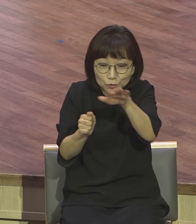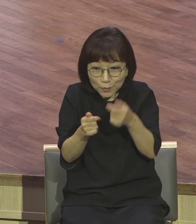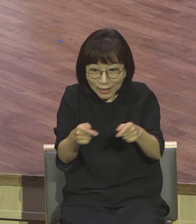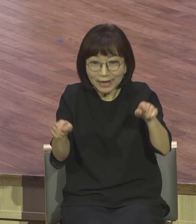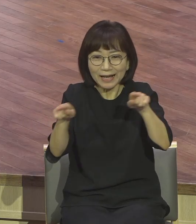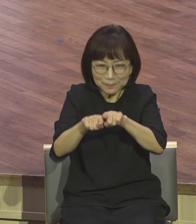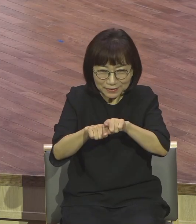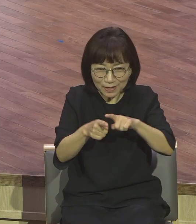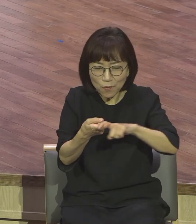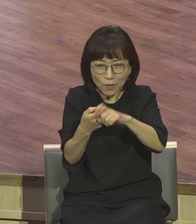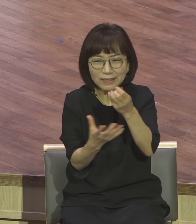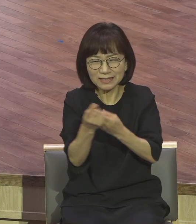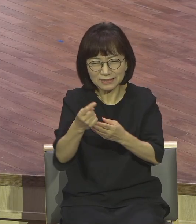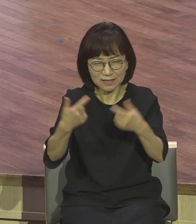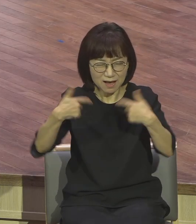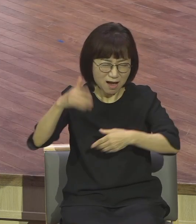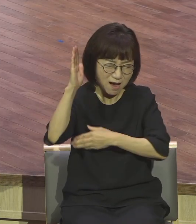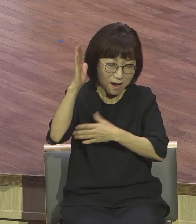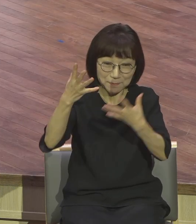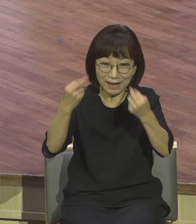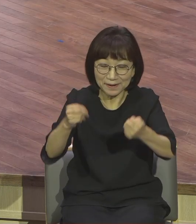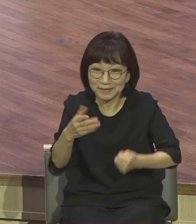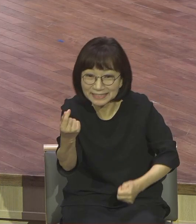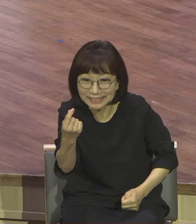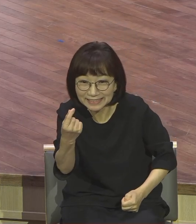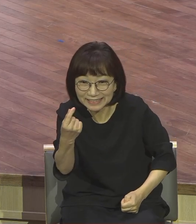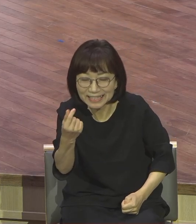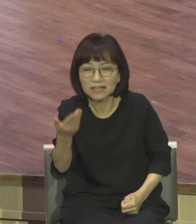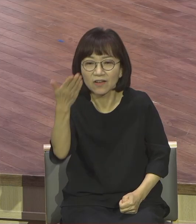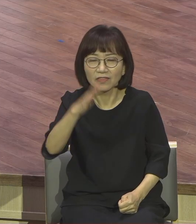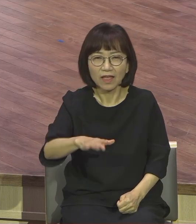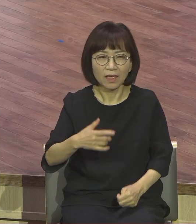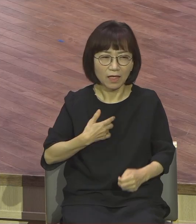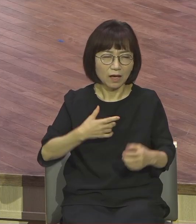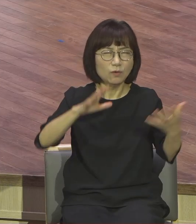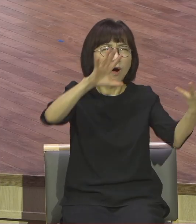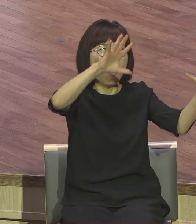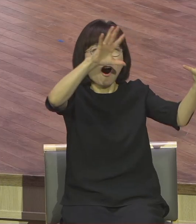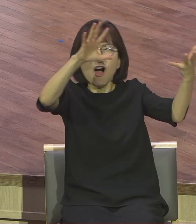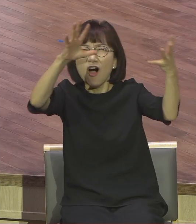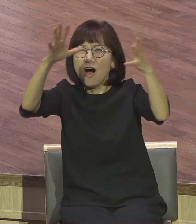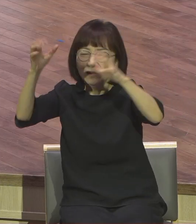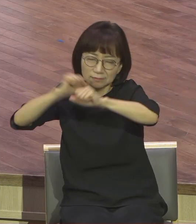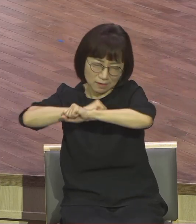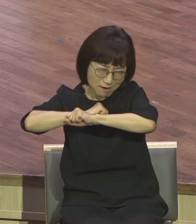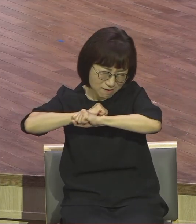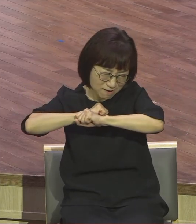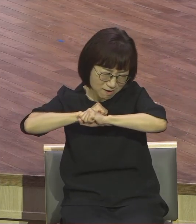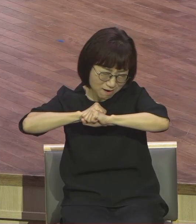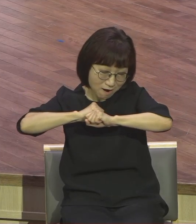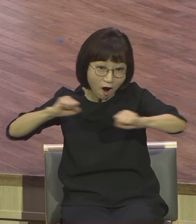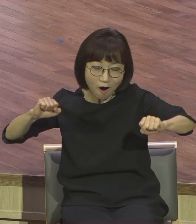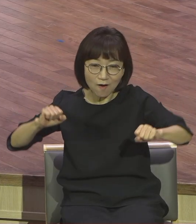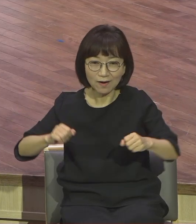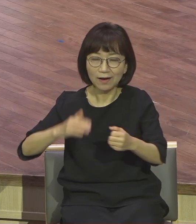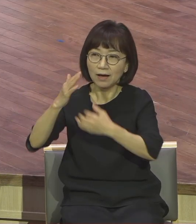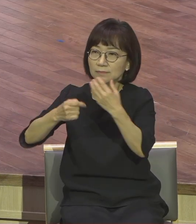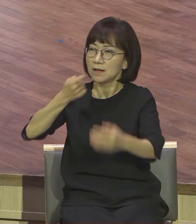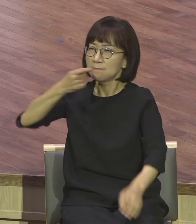이 우주가 많은데 은하계가 많은데 하나님 그 말씀으로 다 창조해버렸어요 손으로 직접